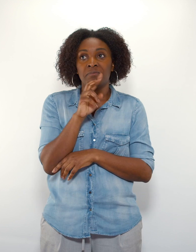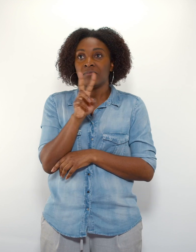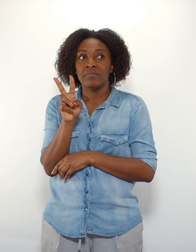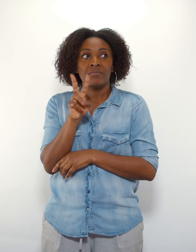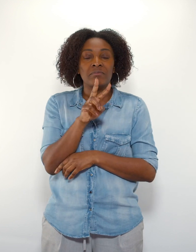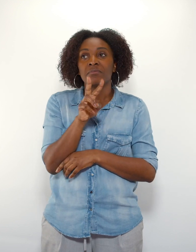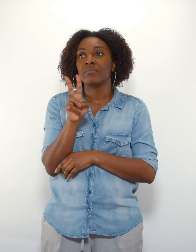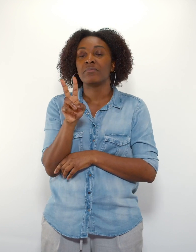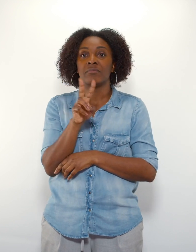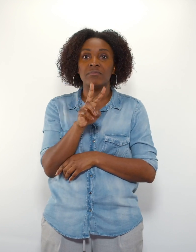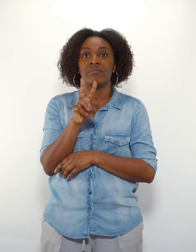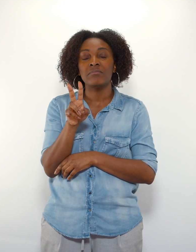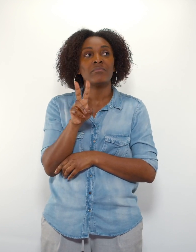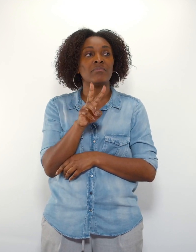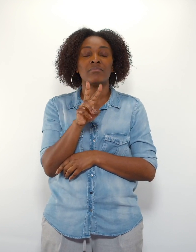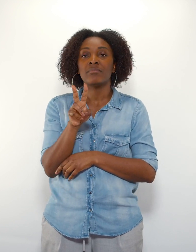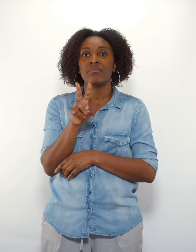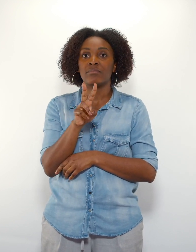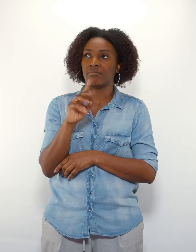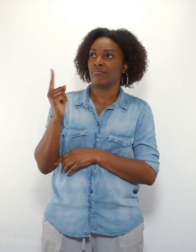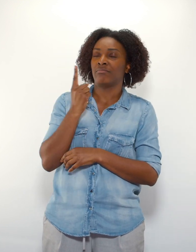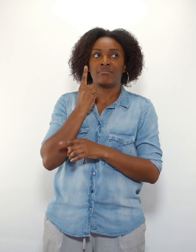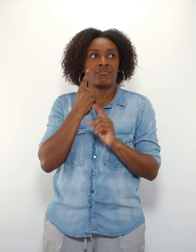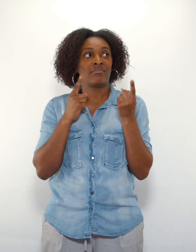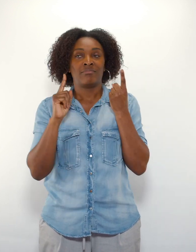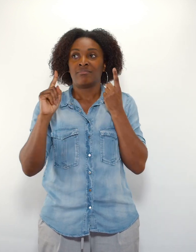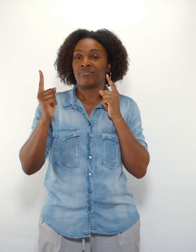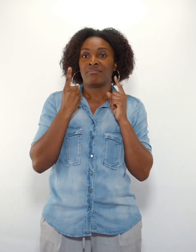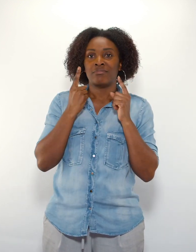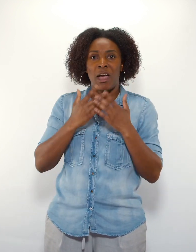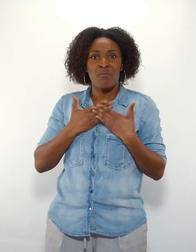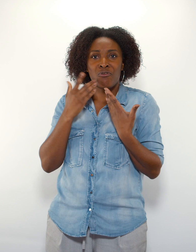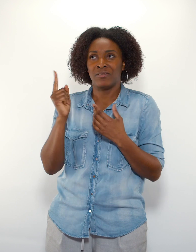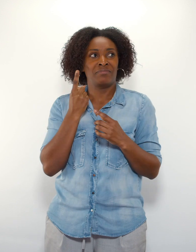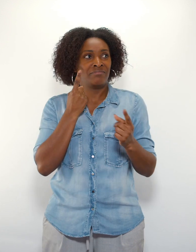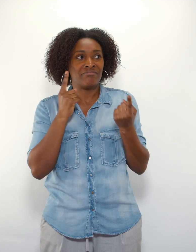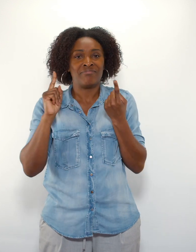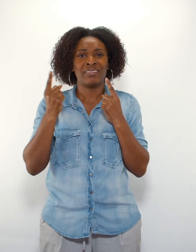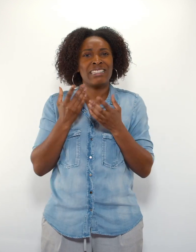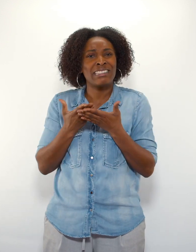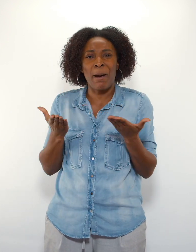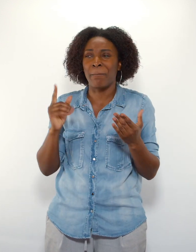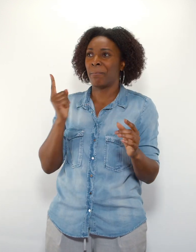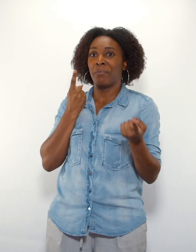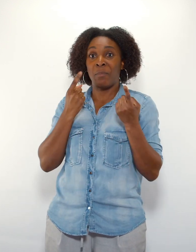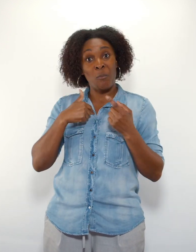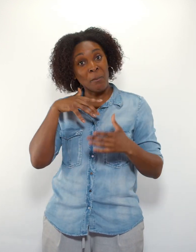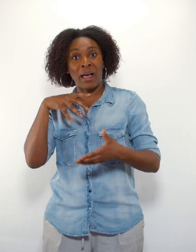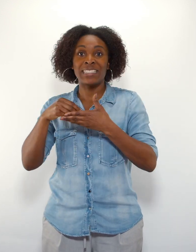qui se passait autour de moi. Ils m manifesté beaucoup d'amour, de simplicité. Et j'ai même loué le Seigneur